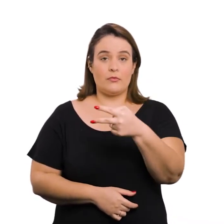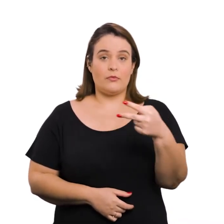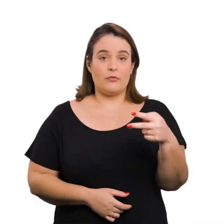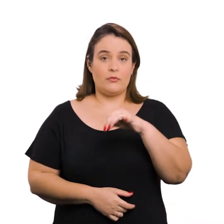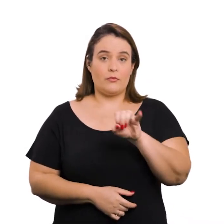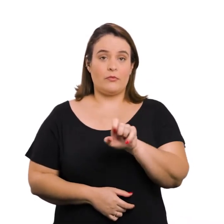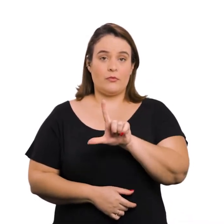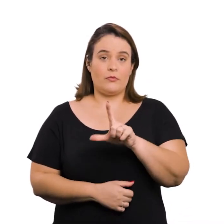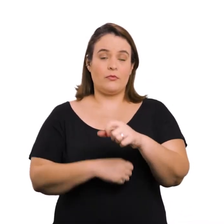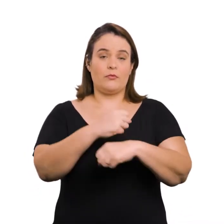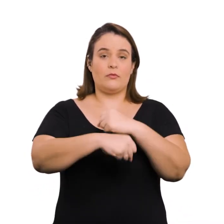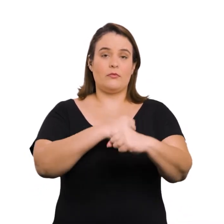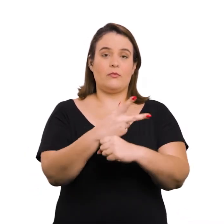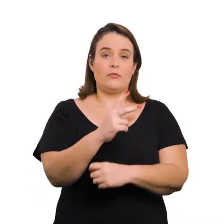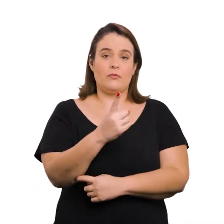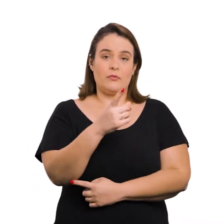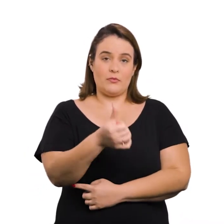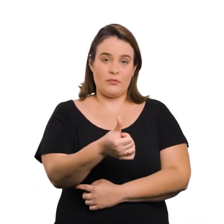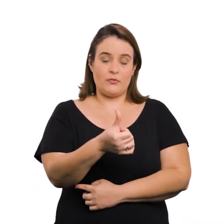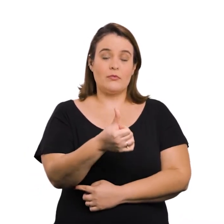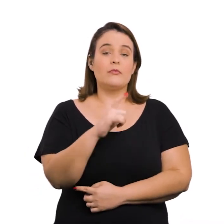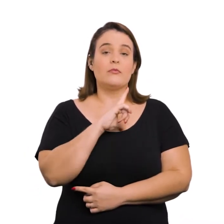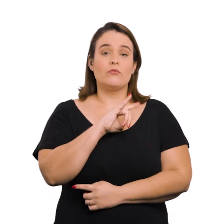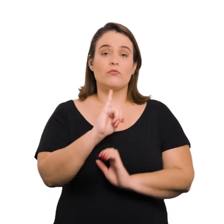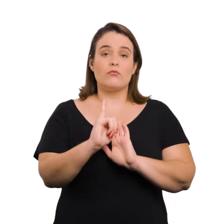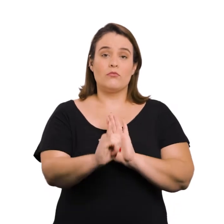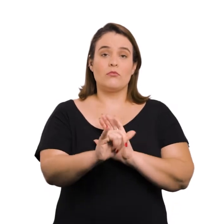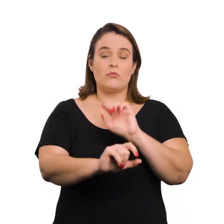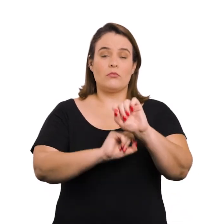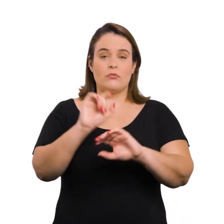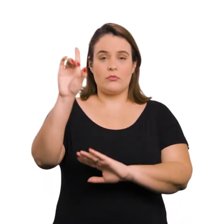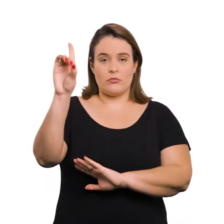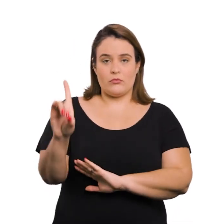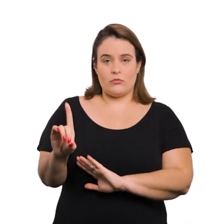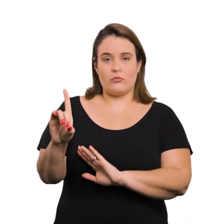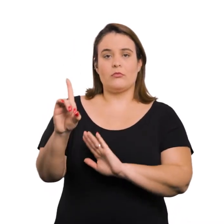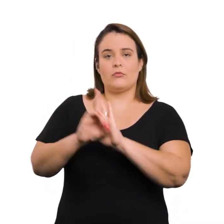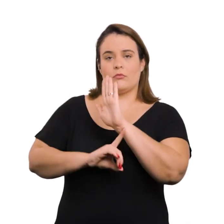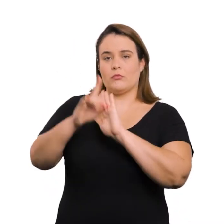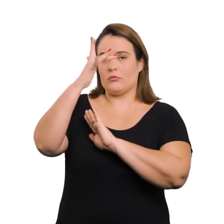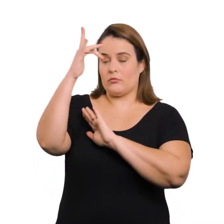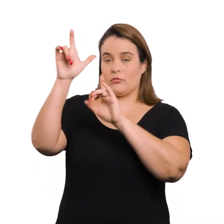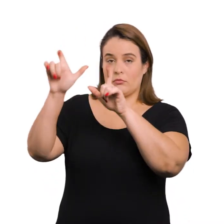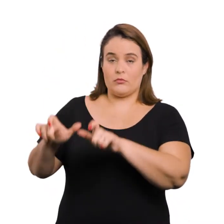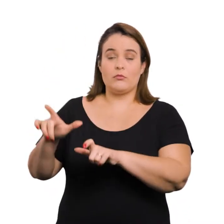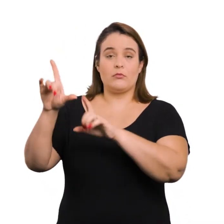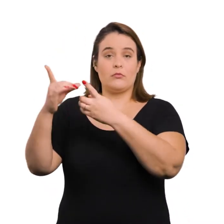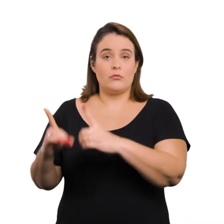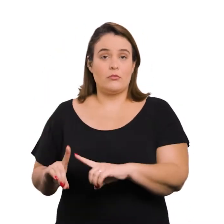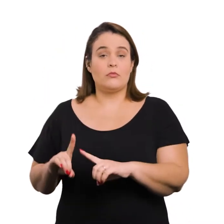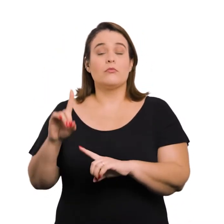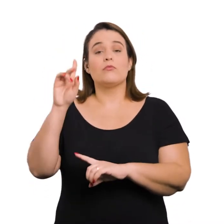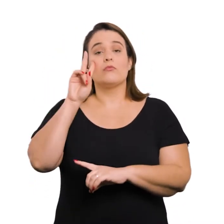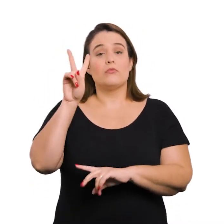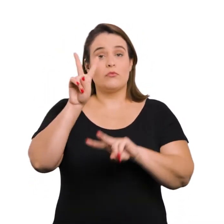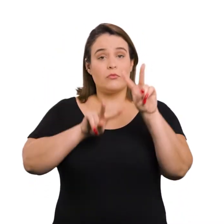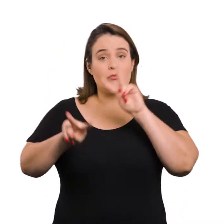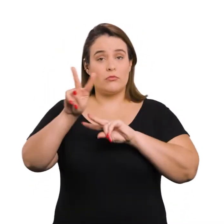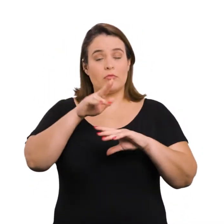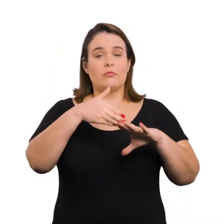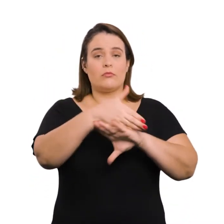de 22 de julho de 2016. Dispõe sobre a regulamentação do direito de pessoas com deficiência visual